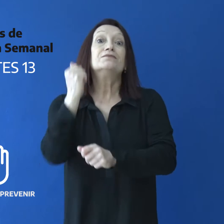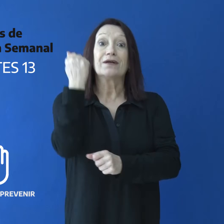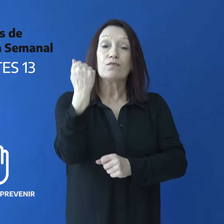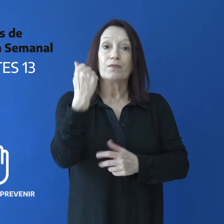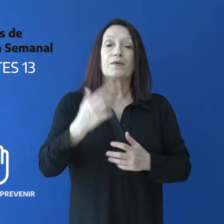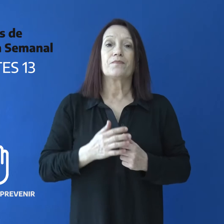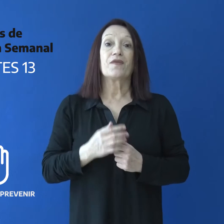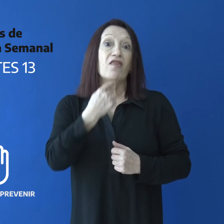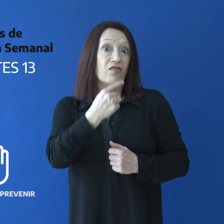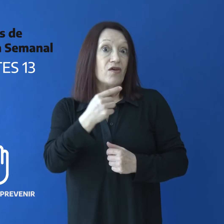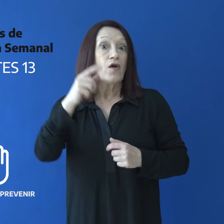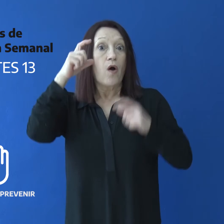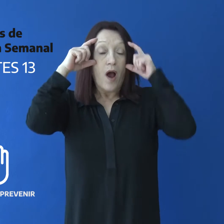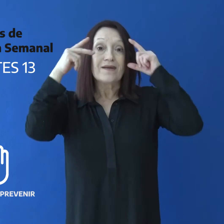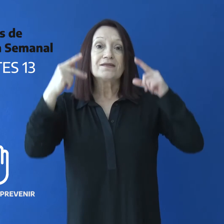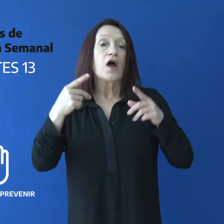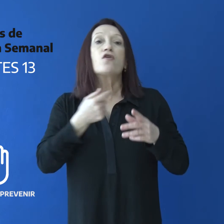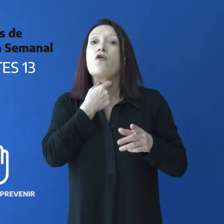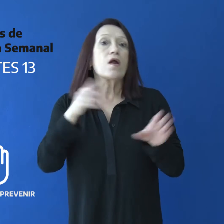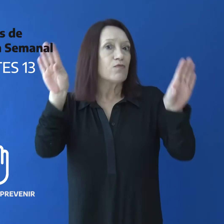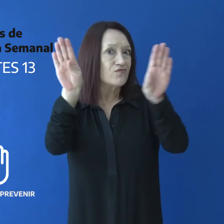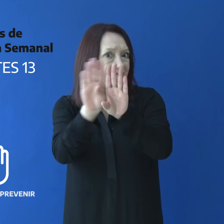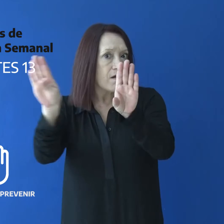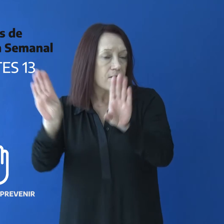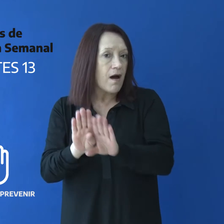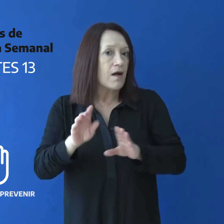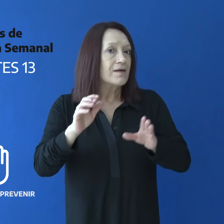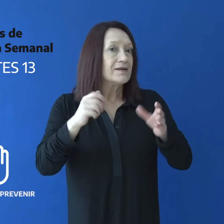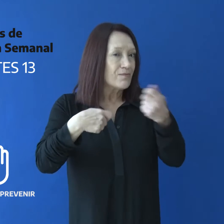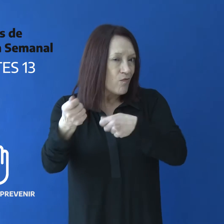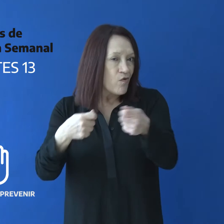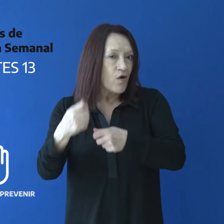No queremos cerrar las actividades económicas, remarcó la gobernadora.